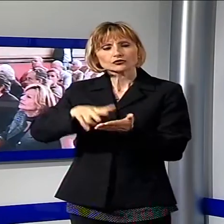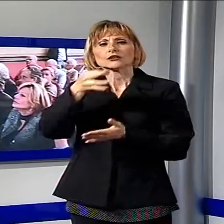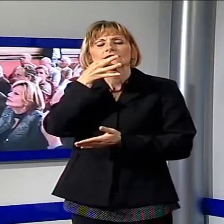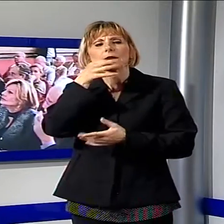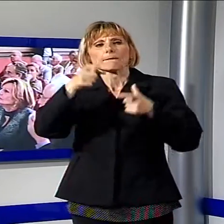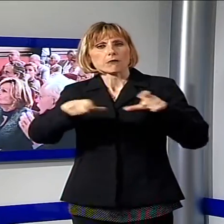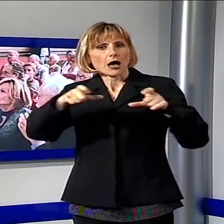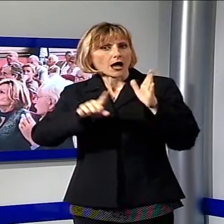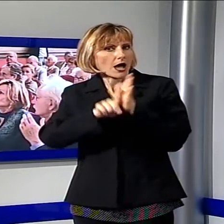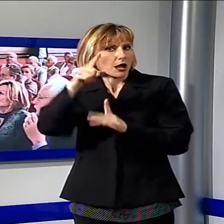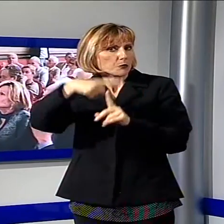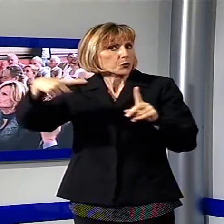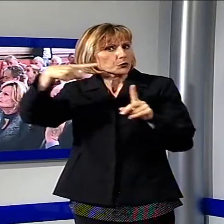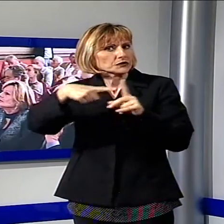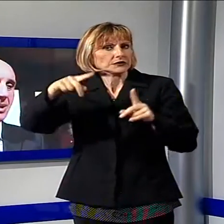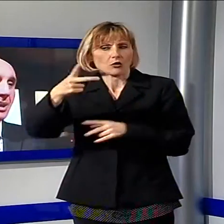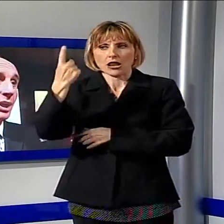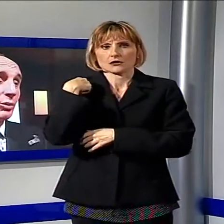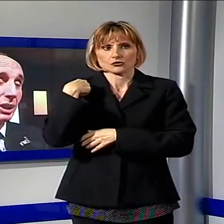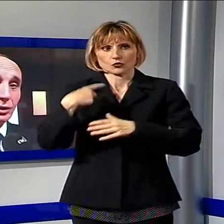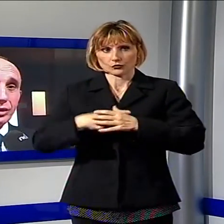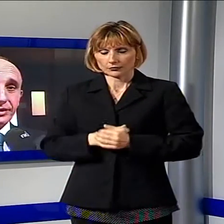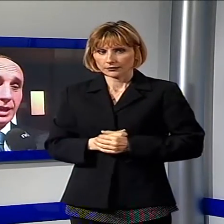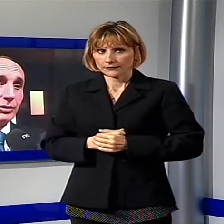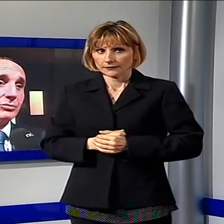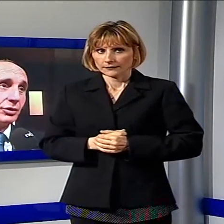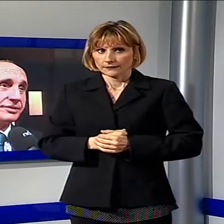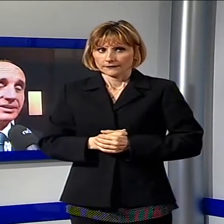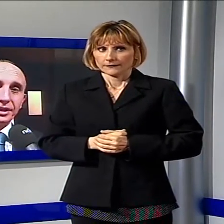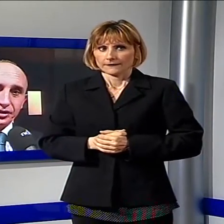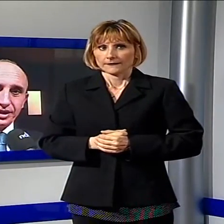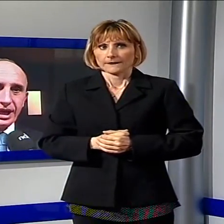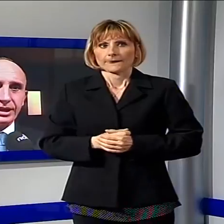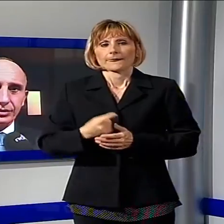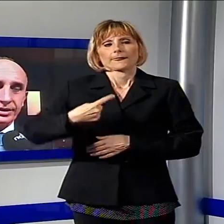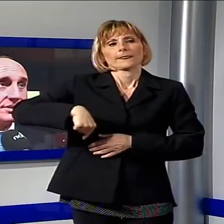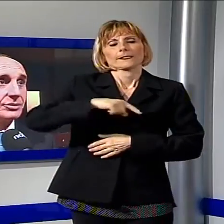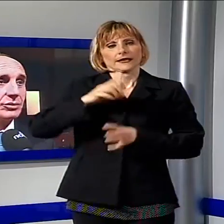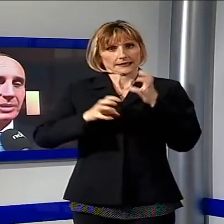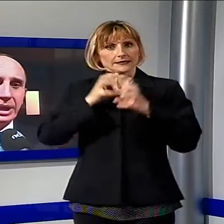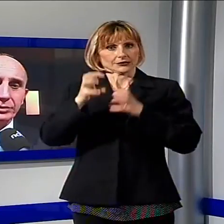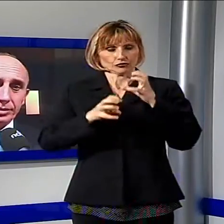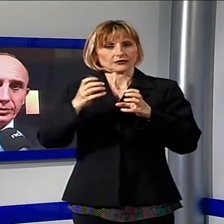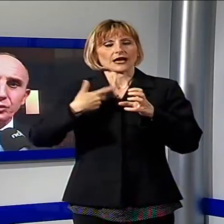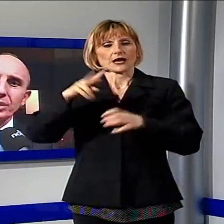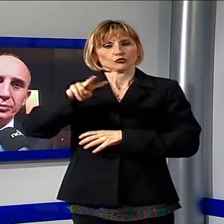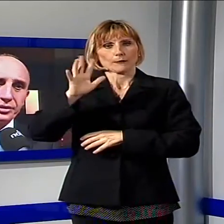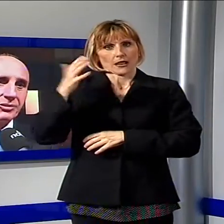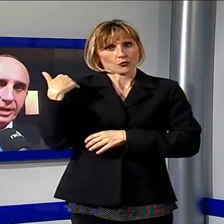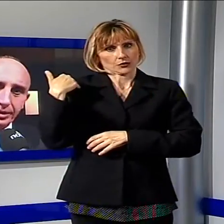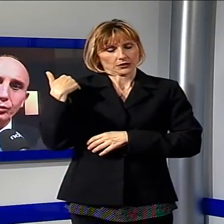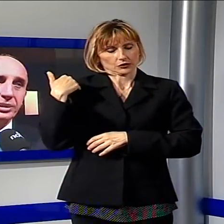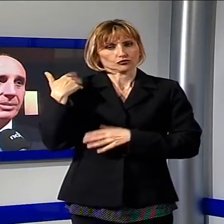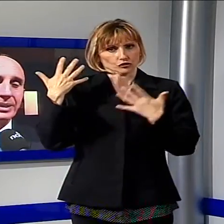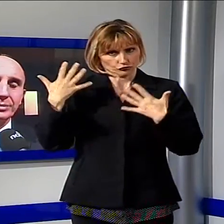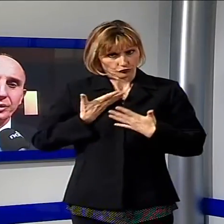Banca Pesciatina nel 2015. Un anno che noi riteniamo, nonostante le criticità che hanno conto al distinto del 2015, un anno positivo